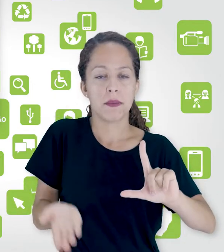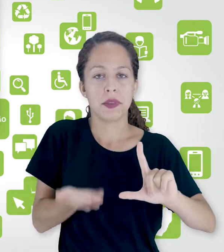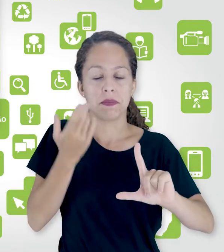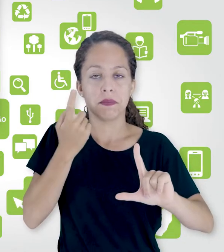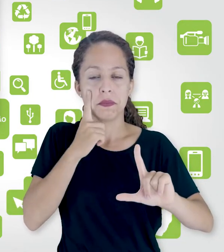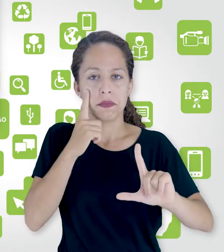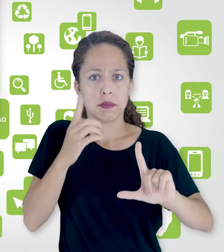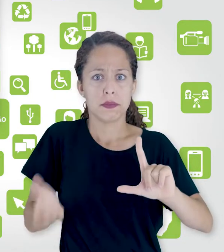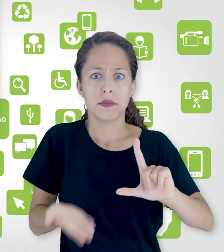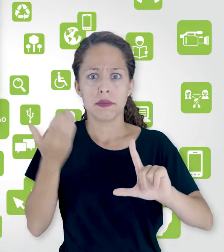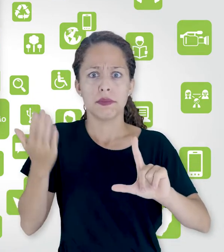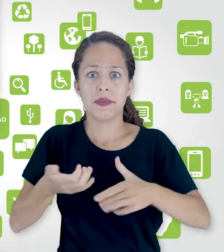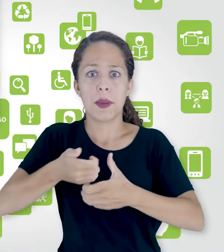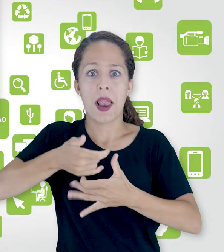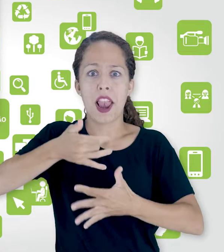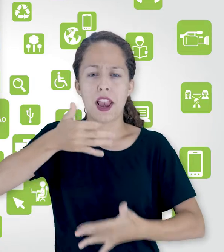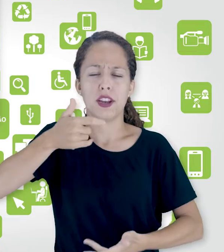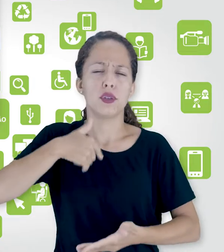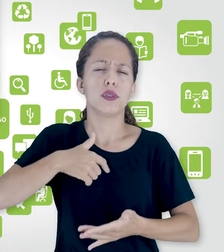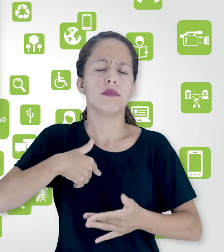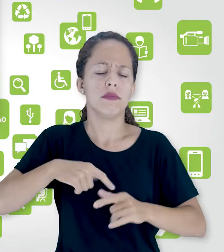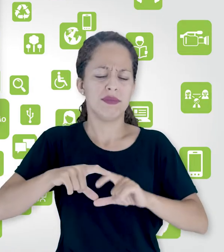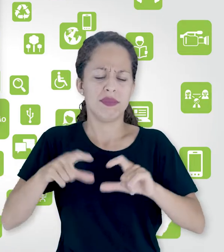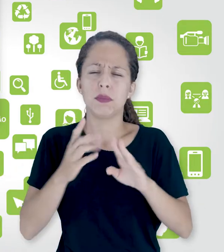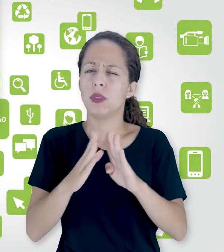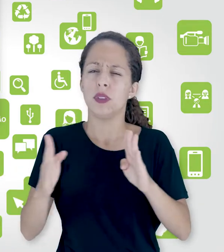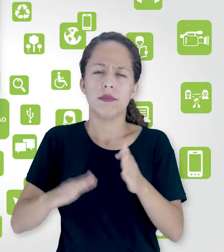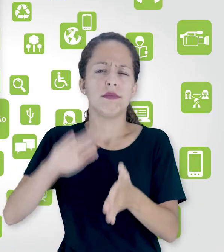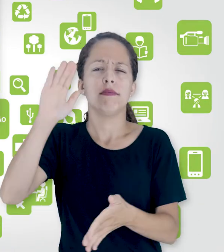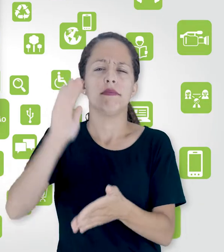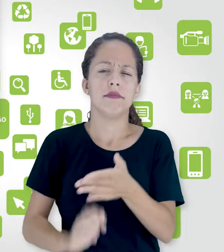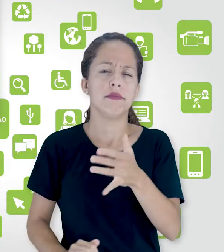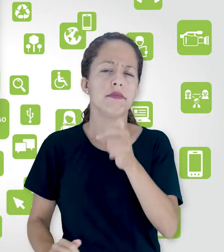Isso aqui tem bastante coisa, né? Deixa eu tirar essa biblioteca aqui, por exemplo.